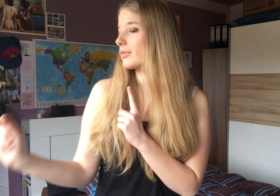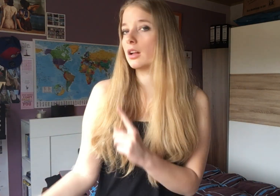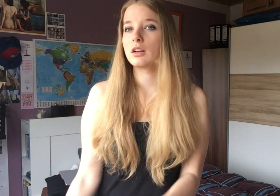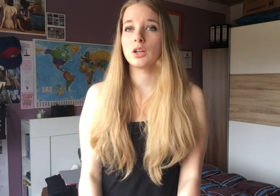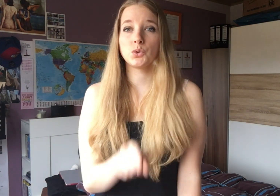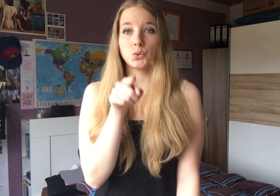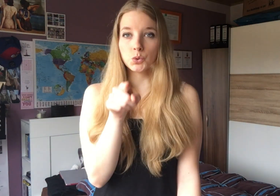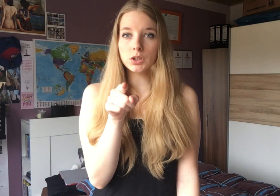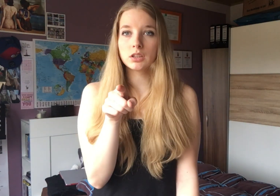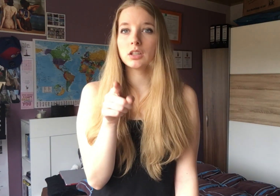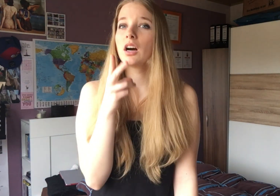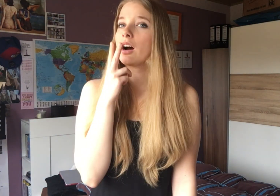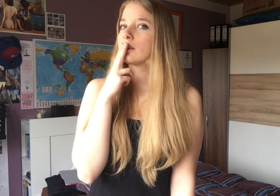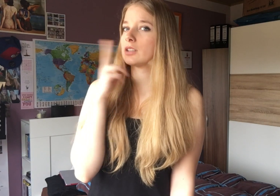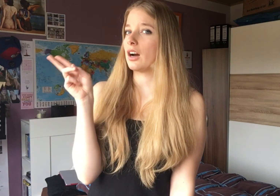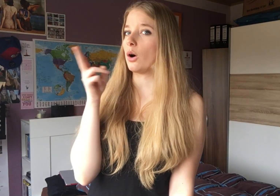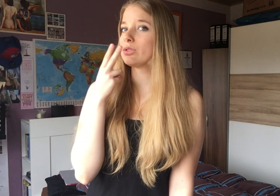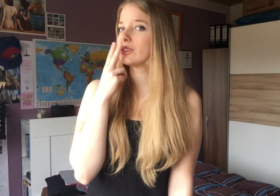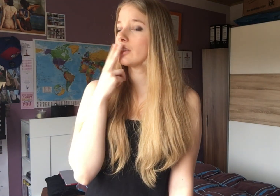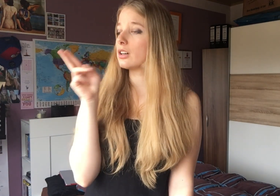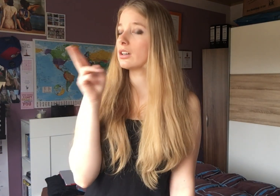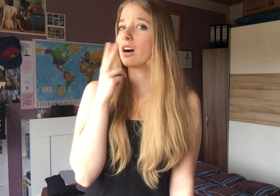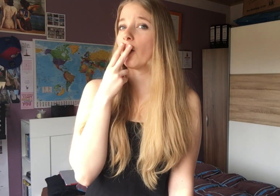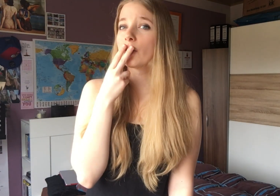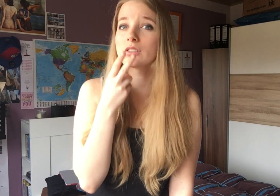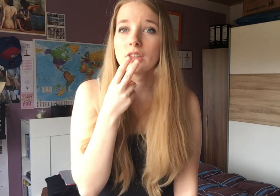Also du, sozusagen raus, rauchen.